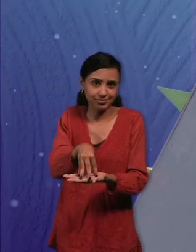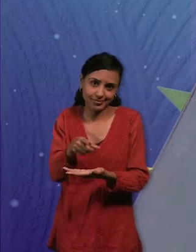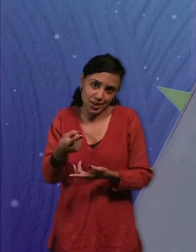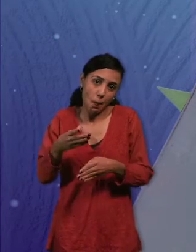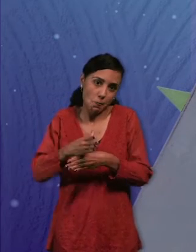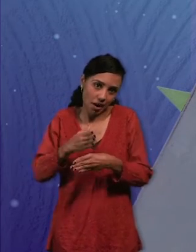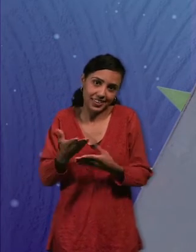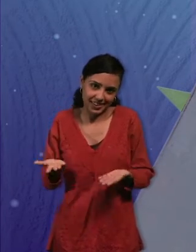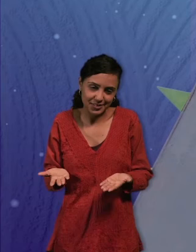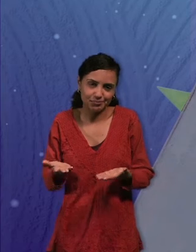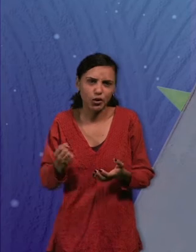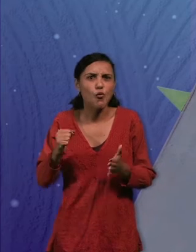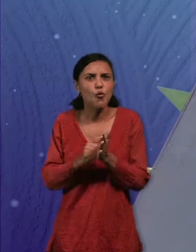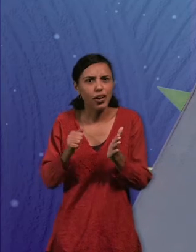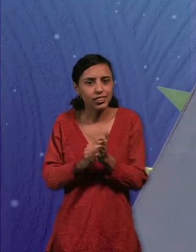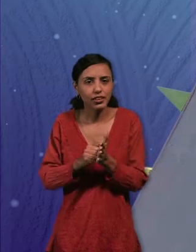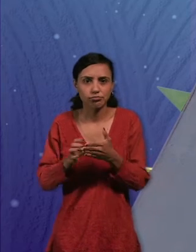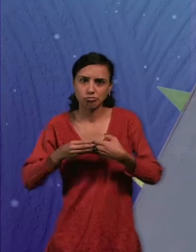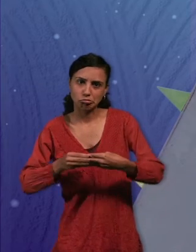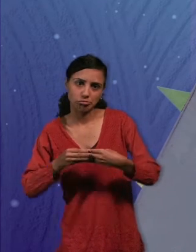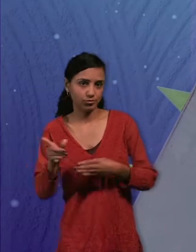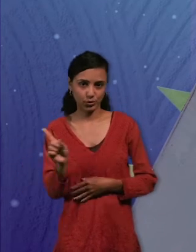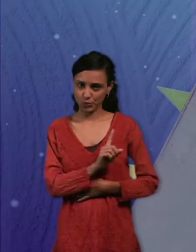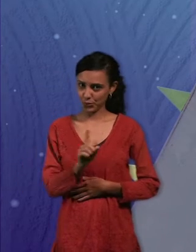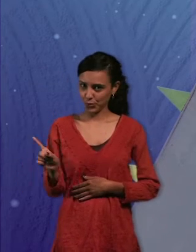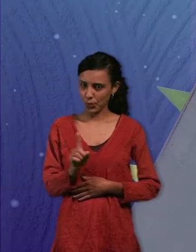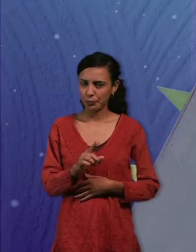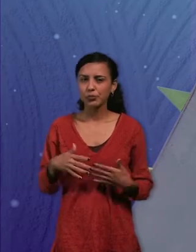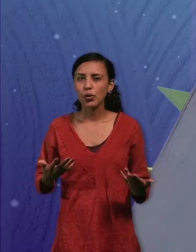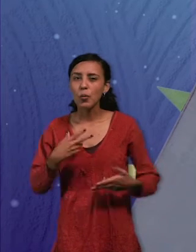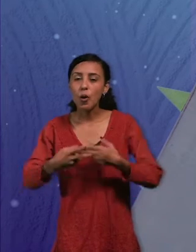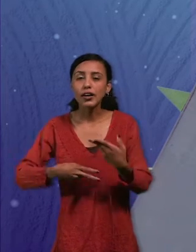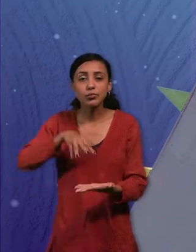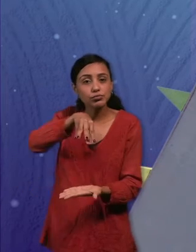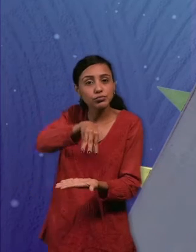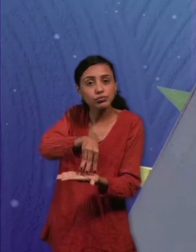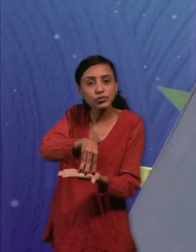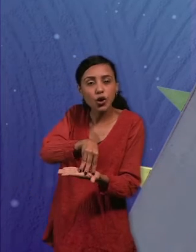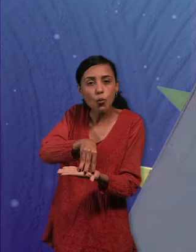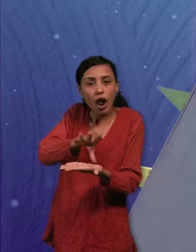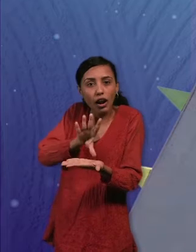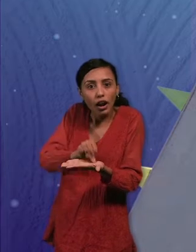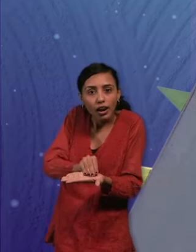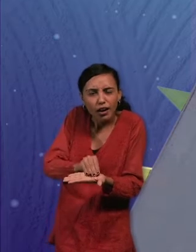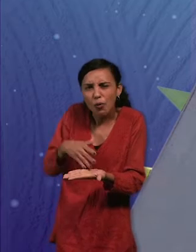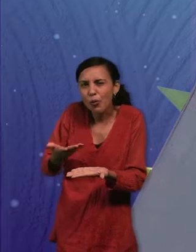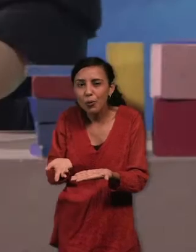y son duros, no son flexibles. ¿Cómo podemos hacer que una pirámide se encoja? Comenzamos